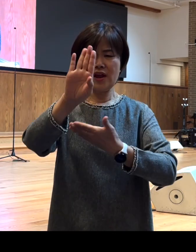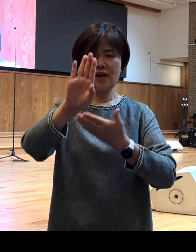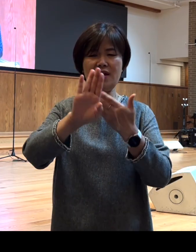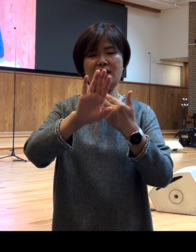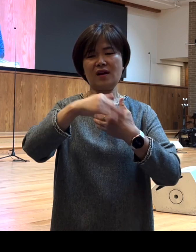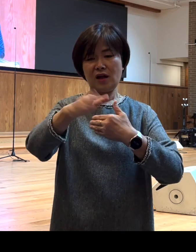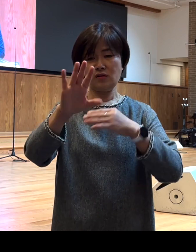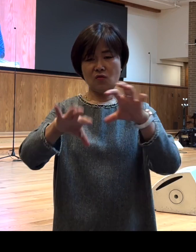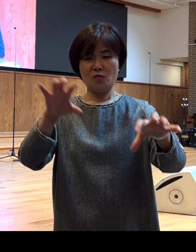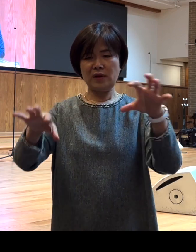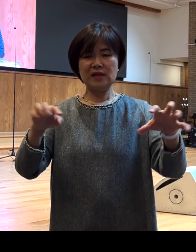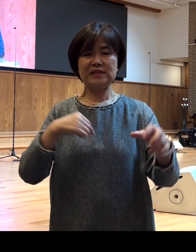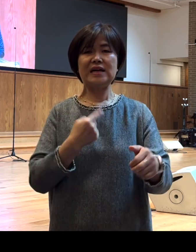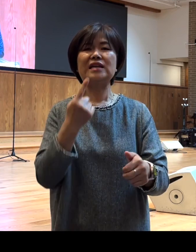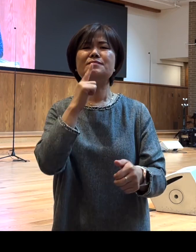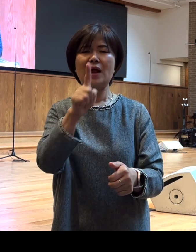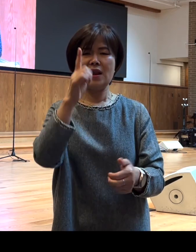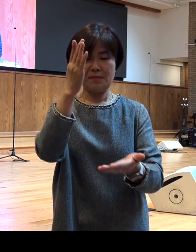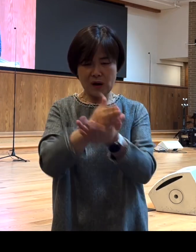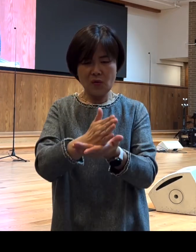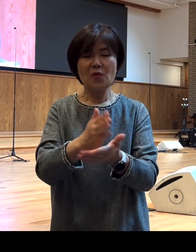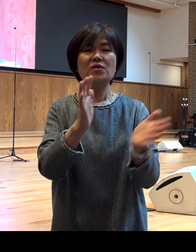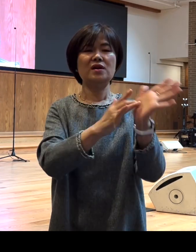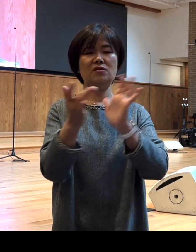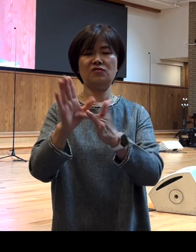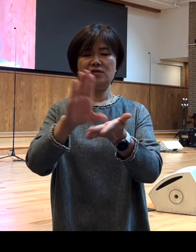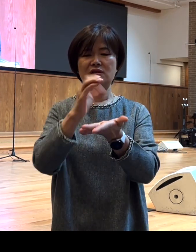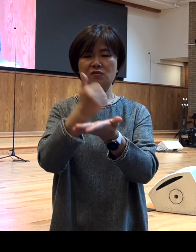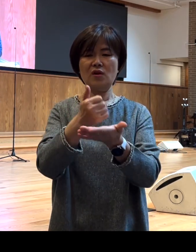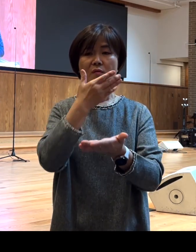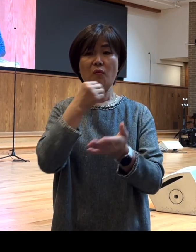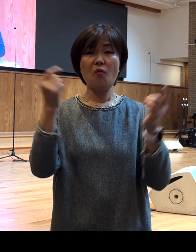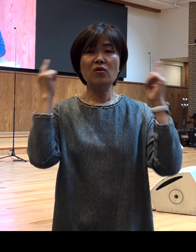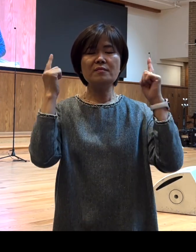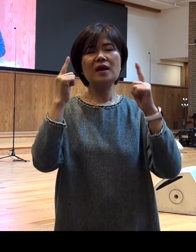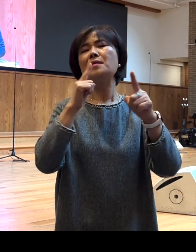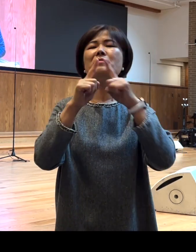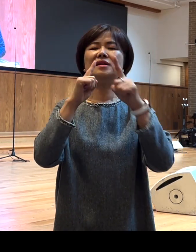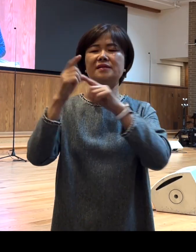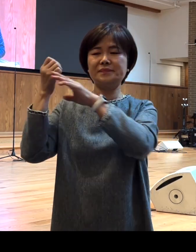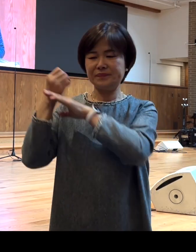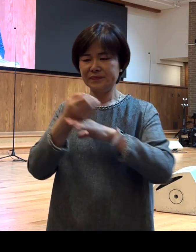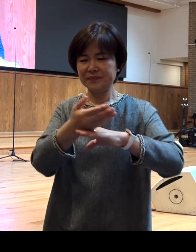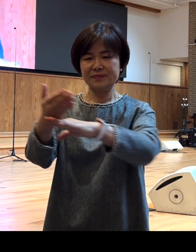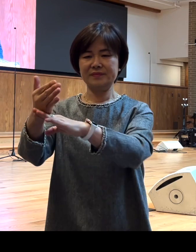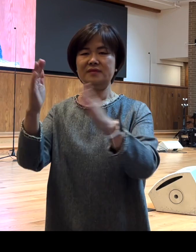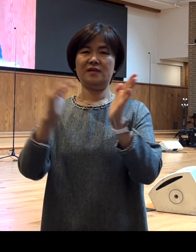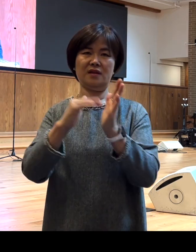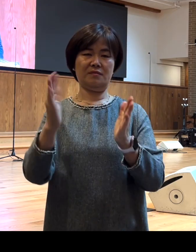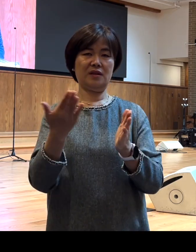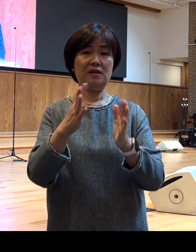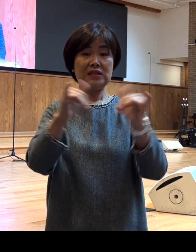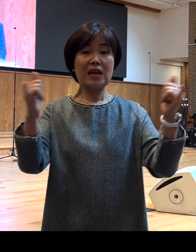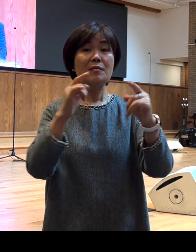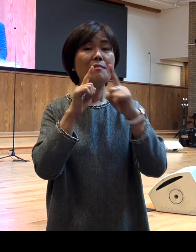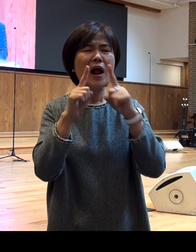전한 것이 아니고 예수 그리스도의 복음의 말씀을 증언했습니다 그럼 사람의 말에는 나도